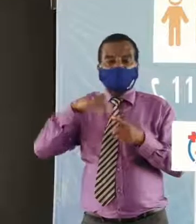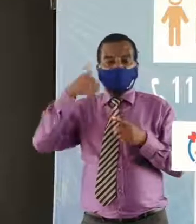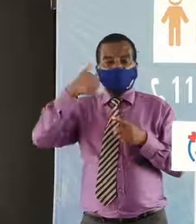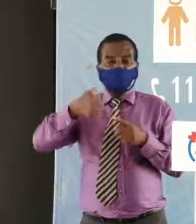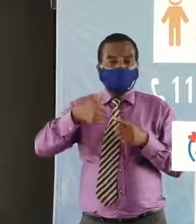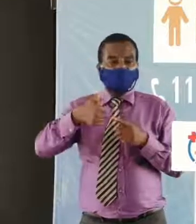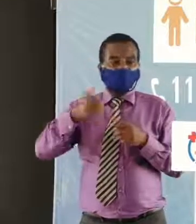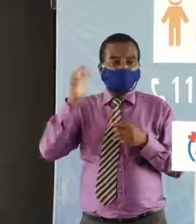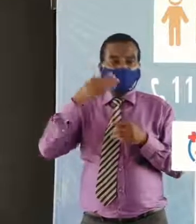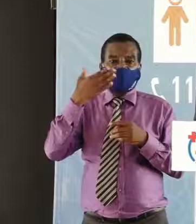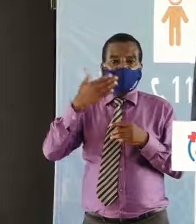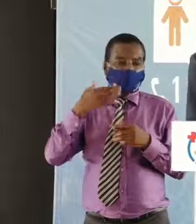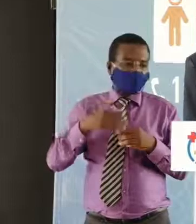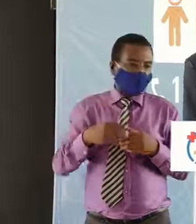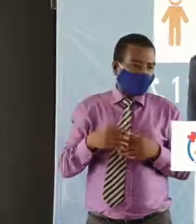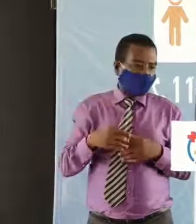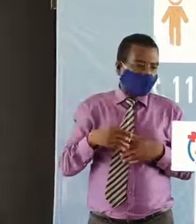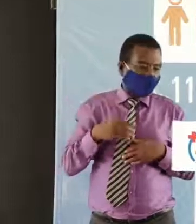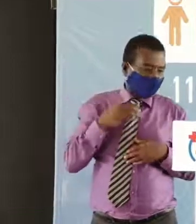bonne journée